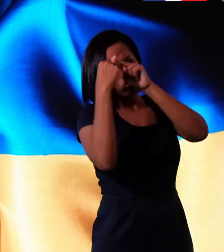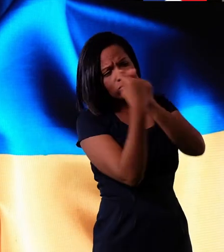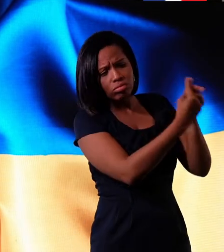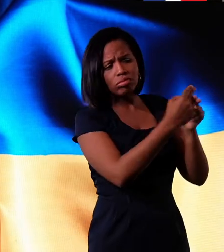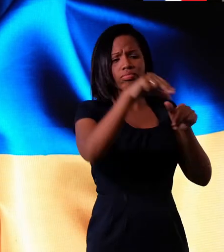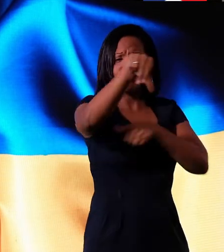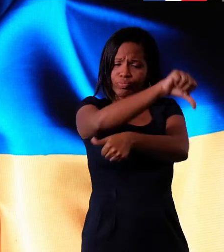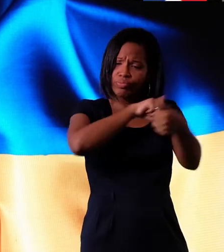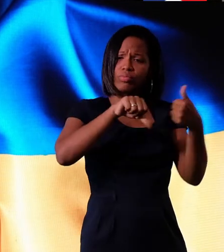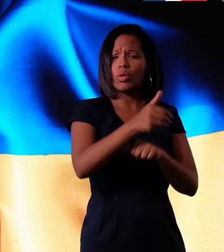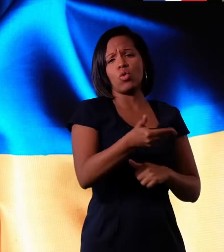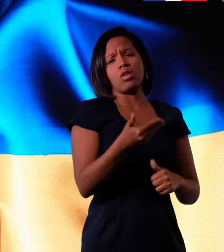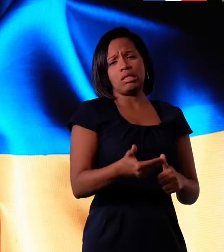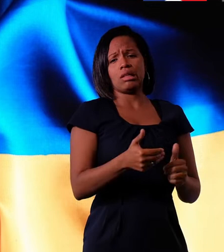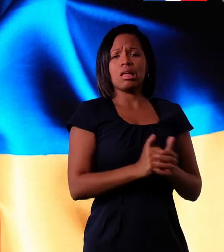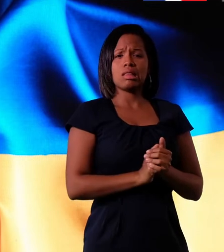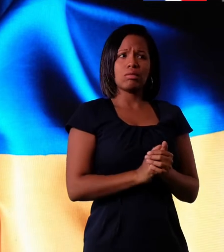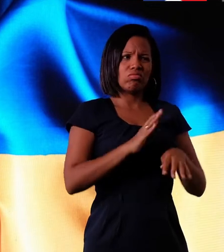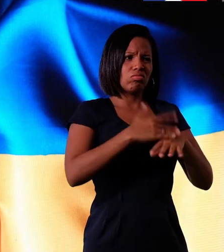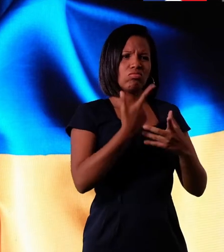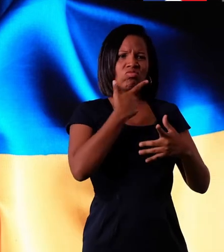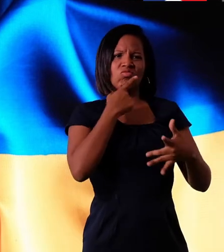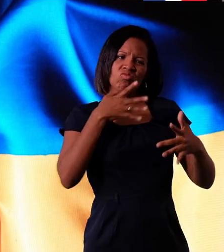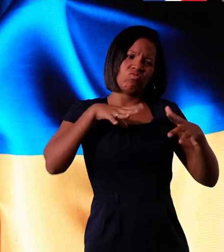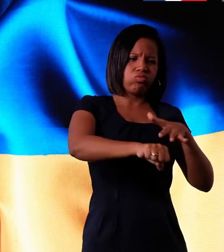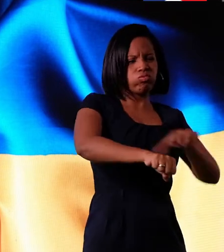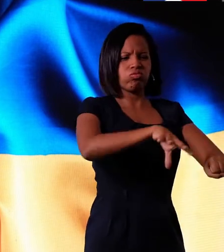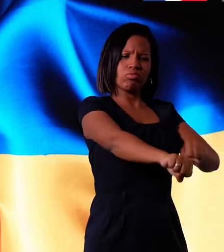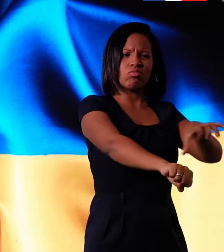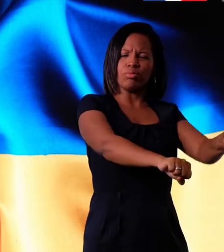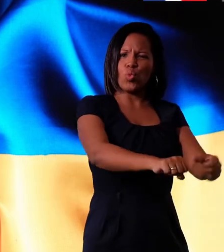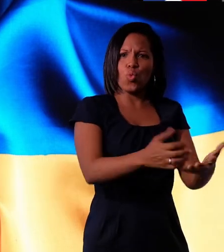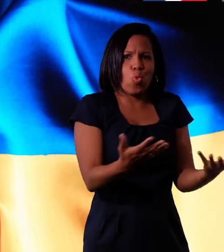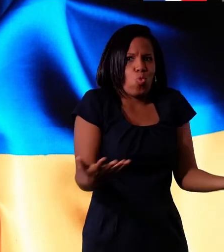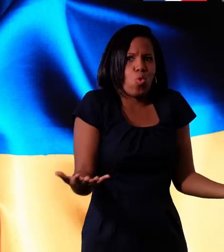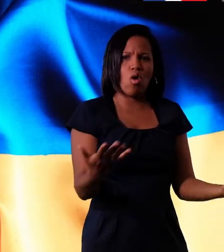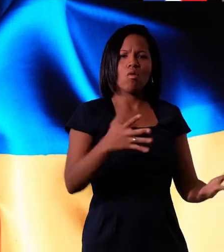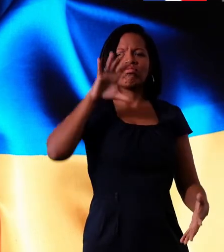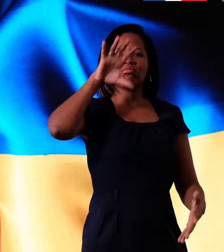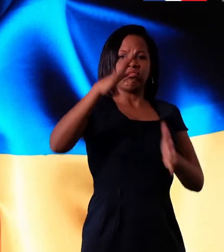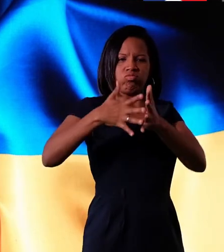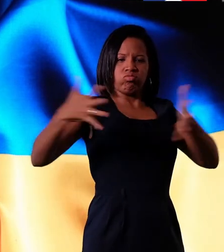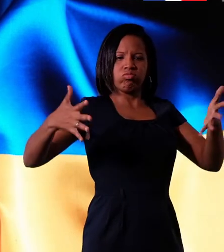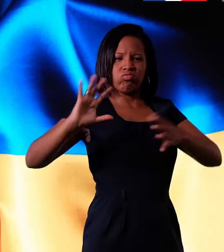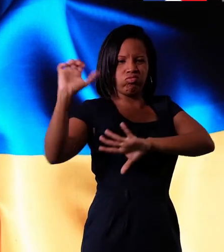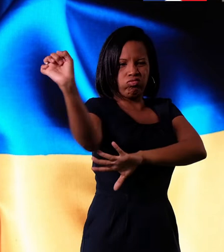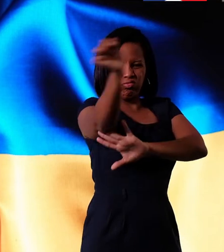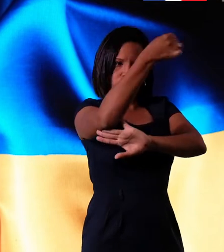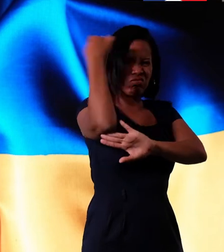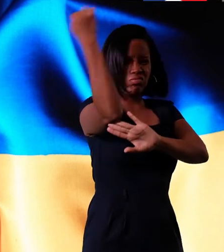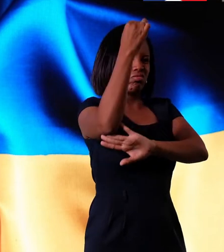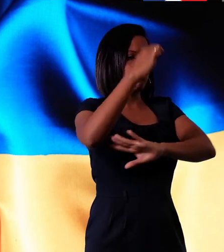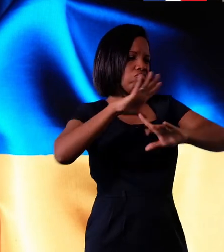inmenso hacia la ley del más fuerte, donde un país grande impone su voluntad a